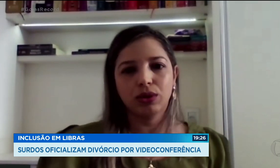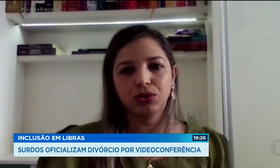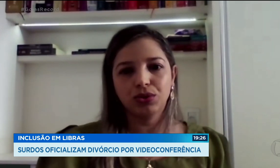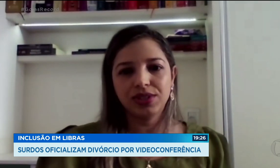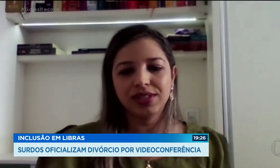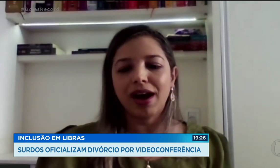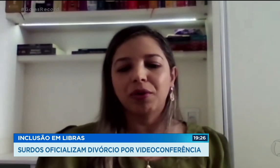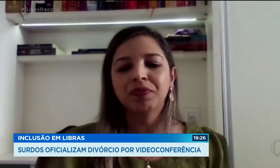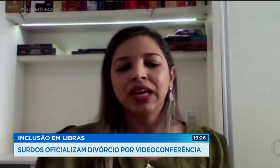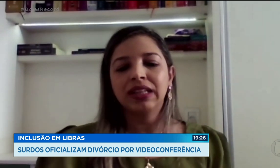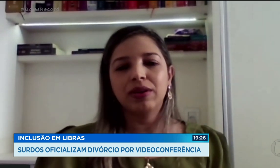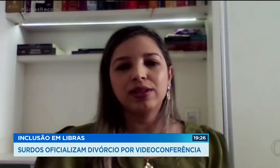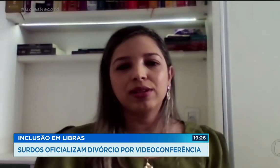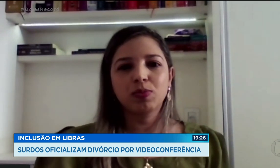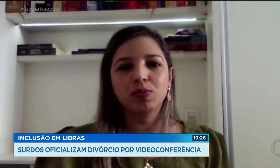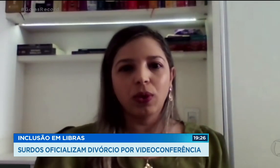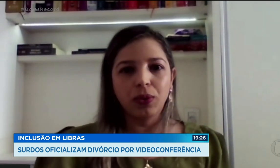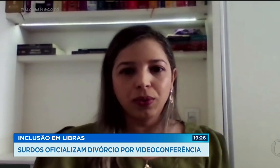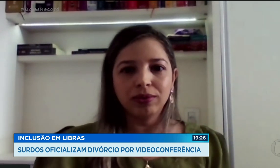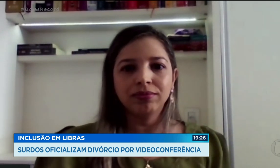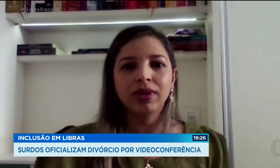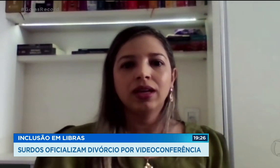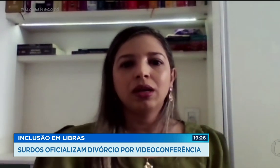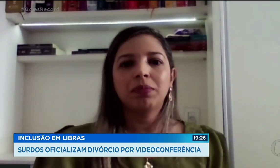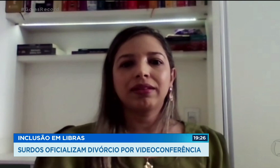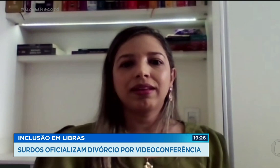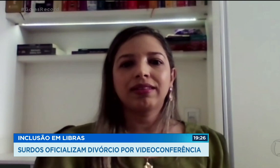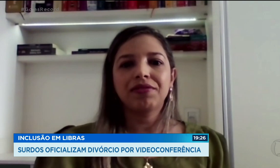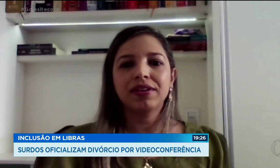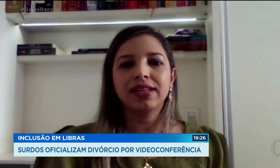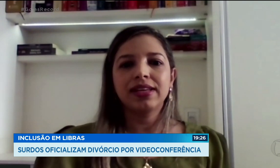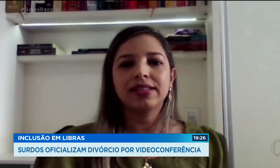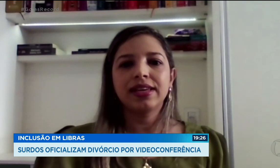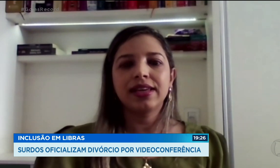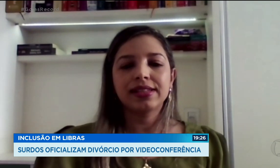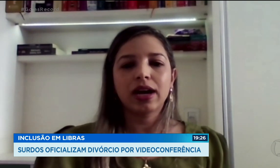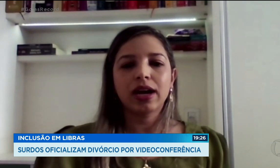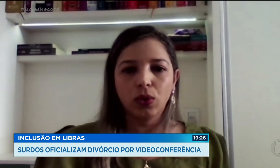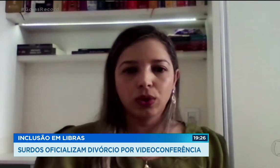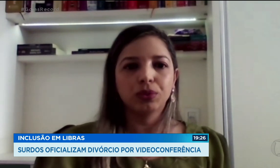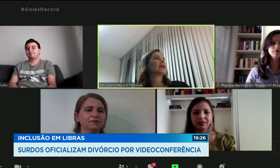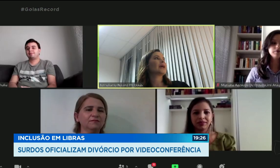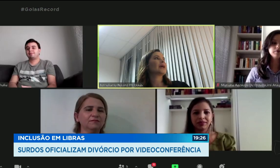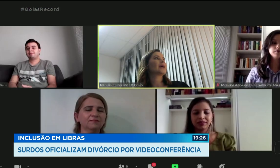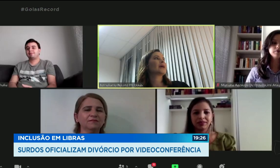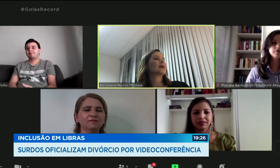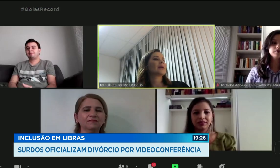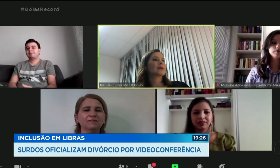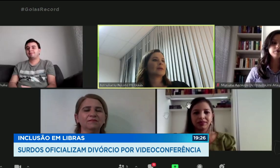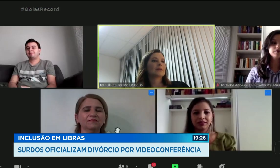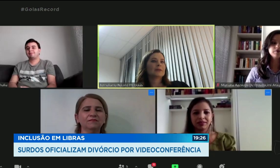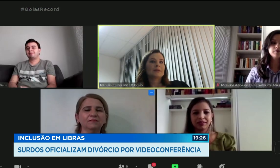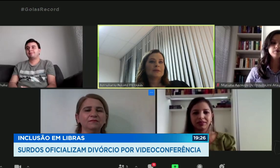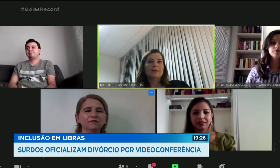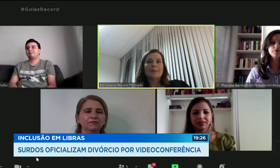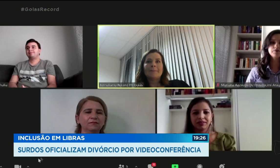judicial. Então eles nos procuram para tentar fazer esse acordo. Quem fez a mediação do acordo de